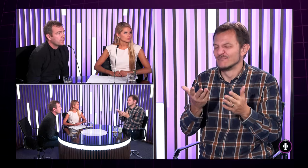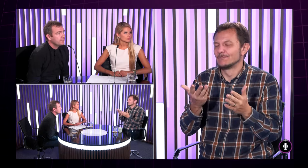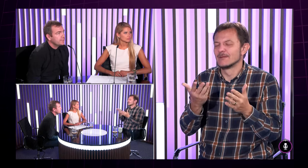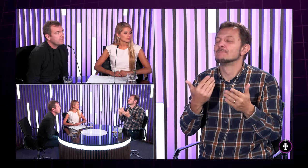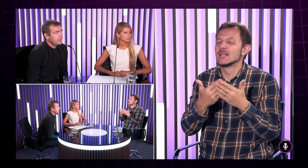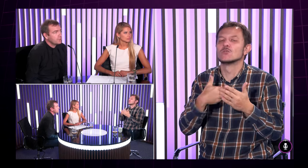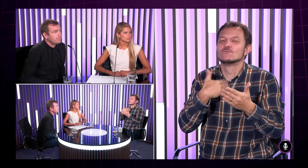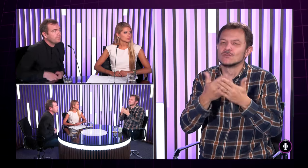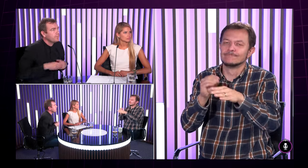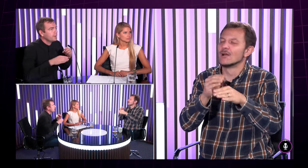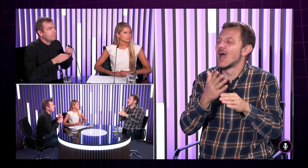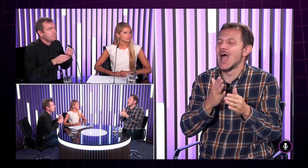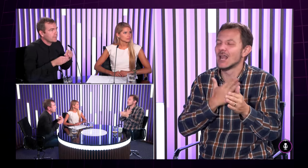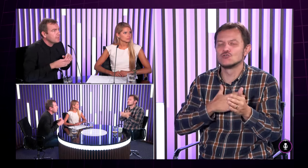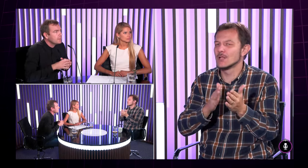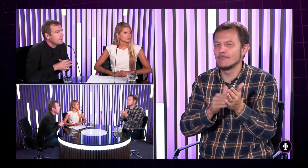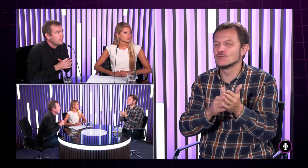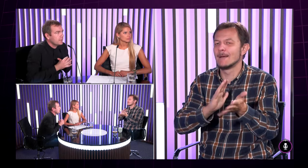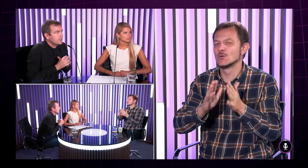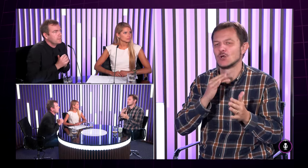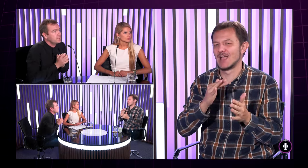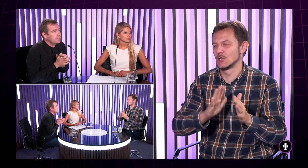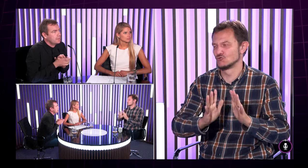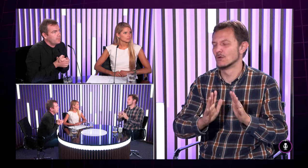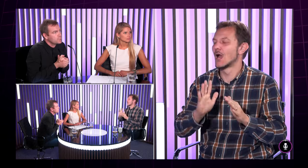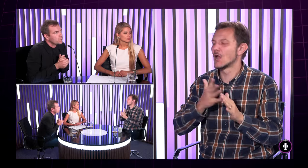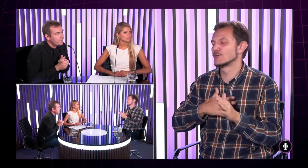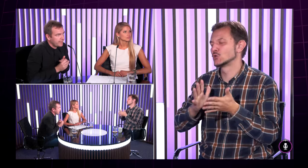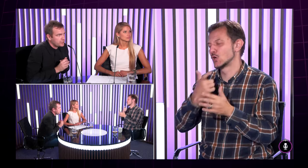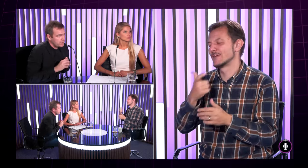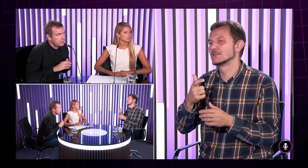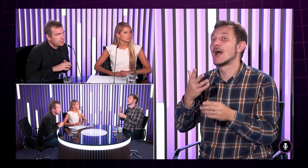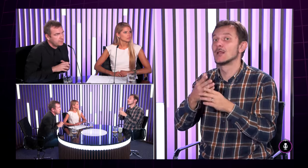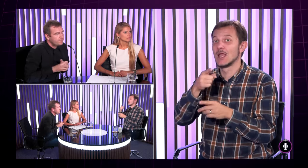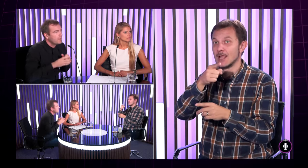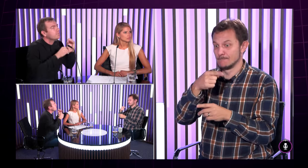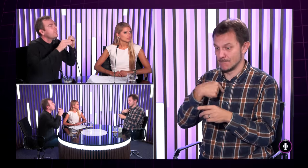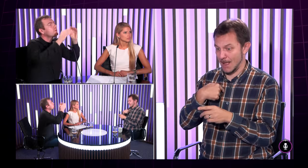ako keby v posunková reč